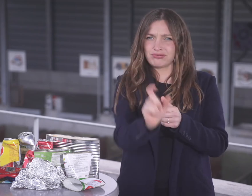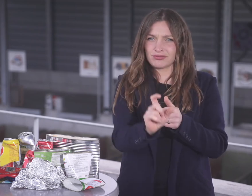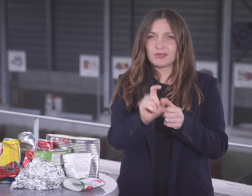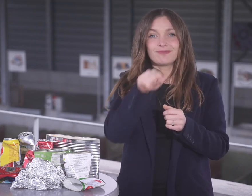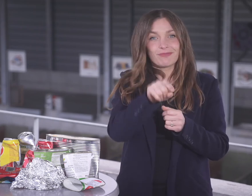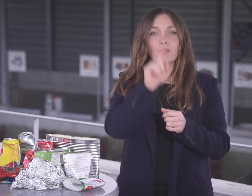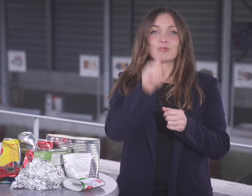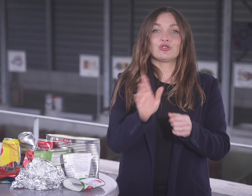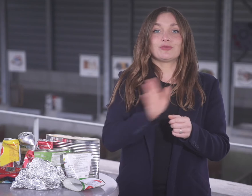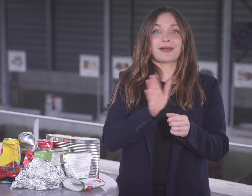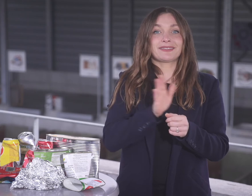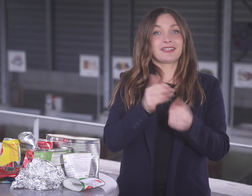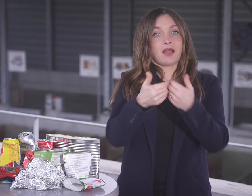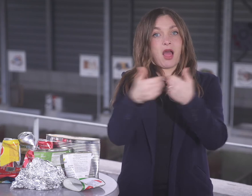Entsorgungshöfen entsorgt werden.